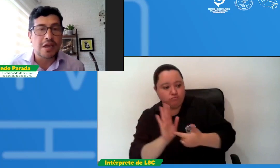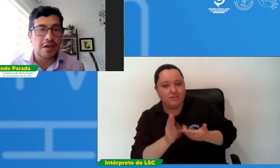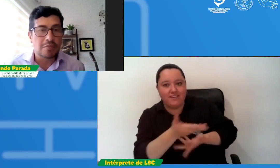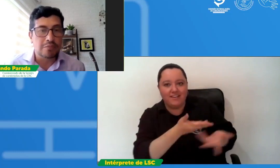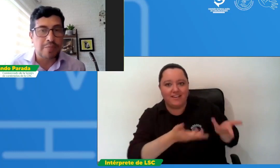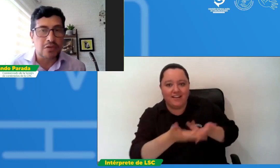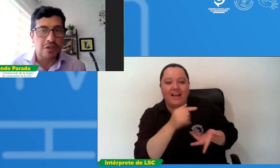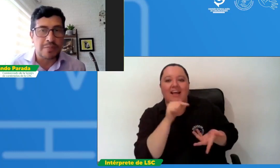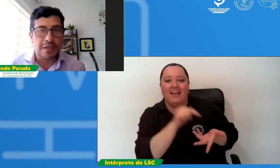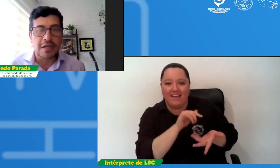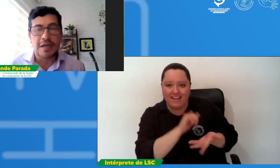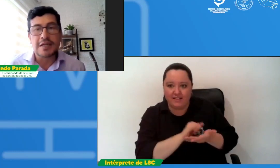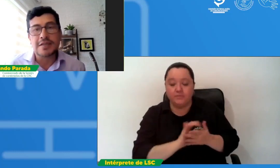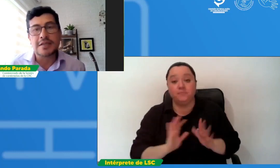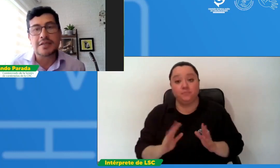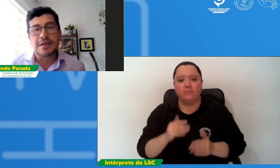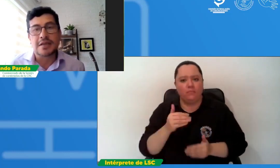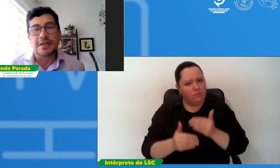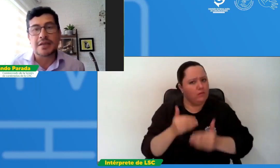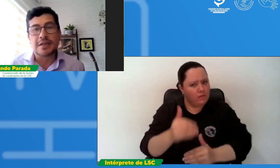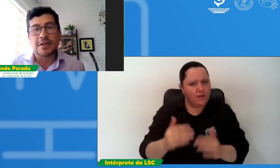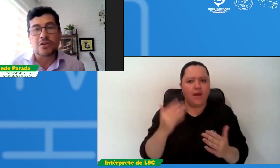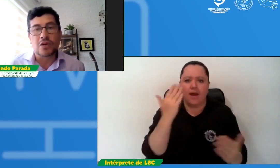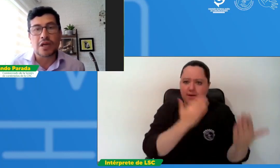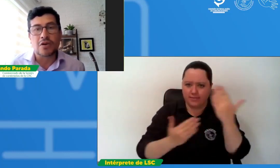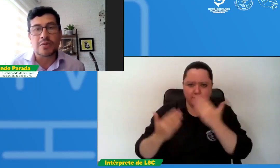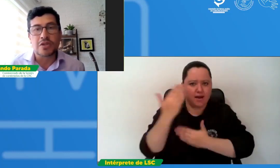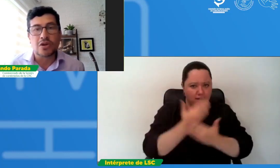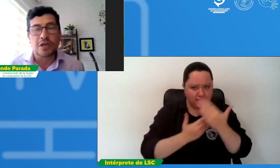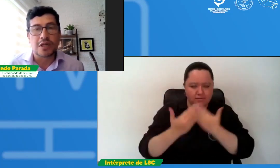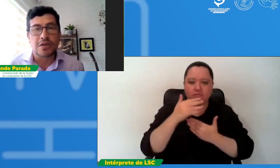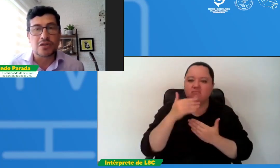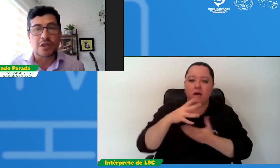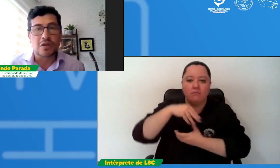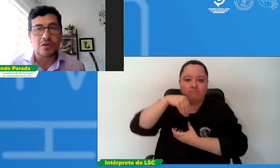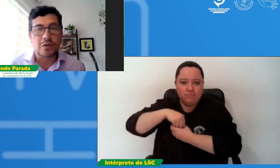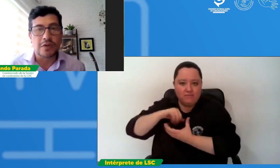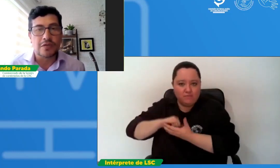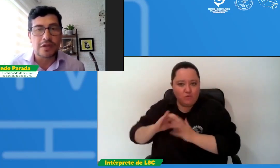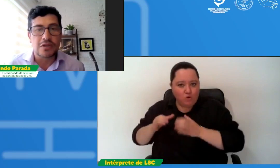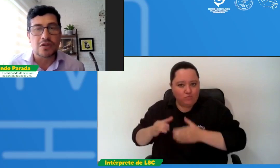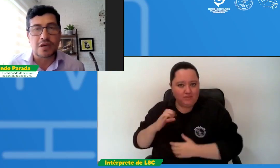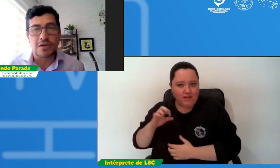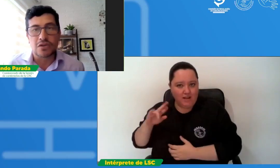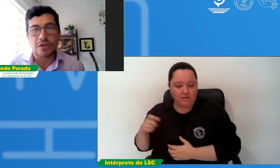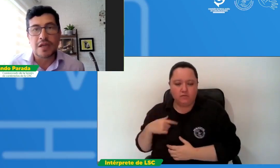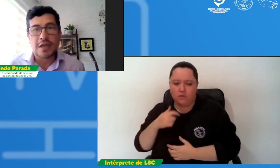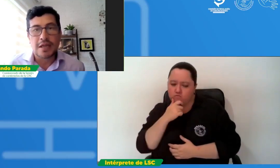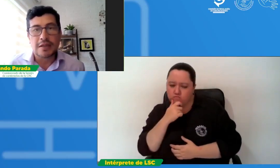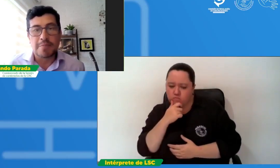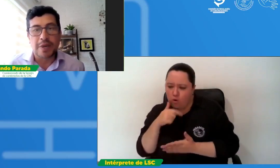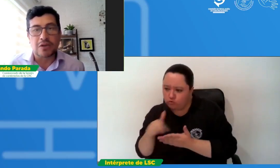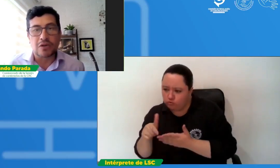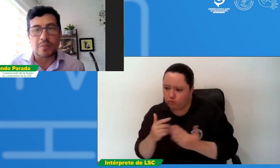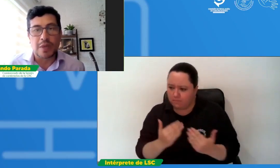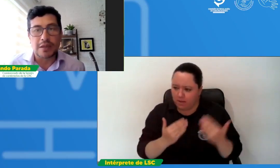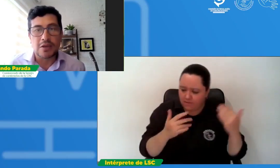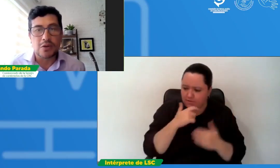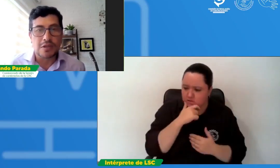pasos también de análisis dentro de la comisión, en razón de costo-beneficio, en razón de impacto normativo. Es